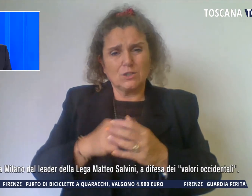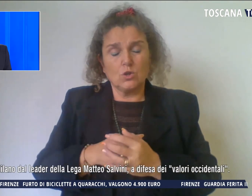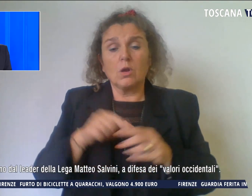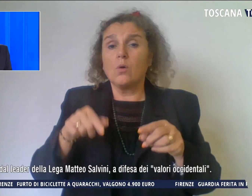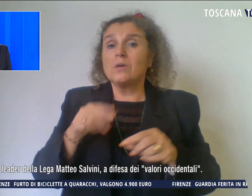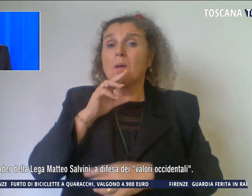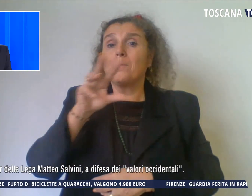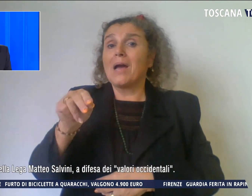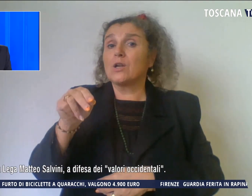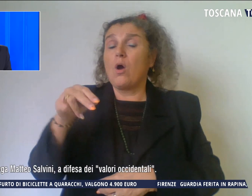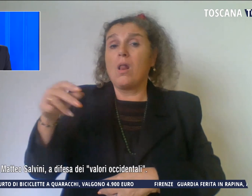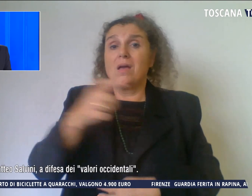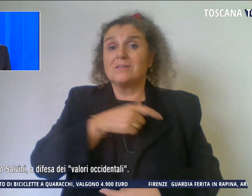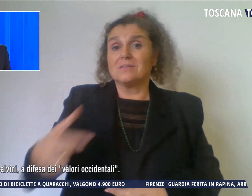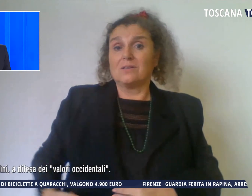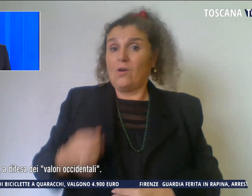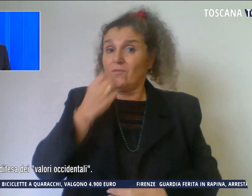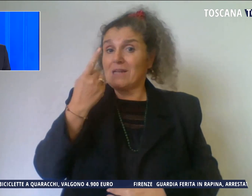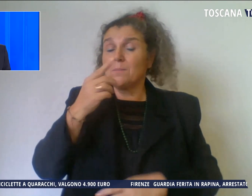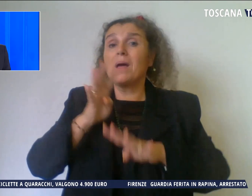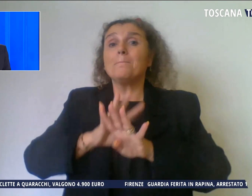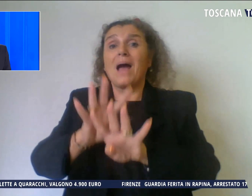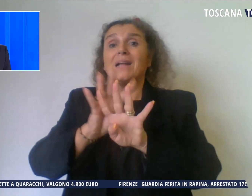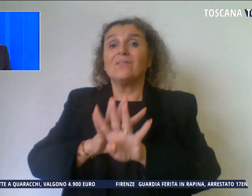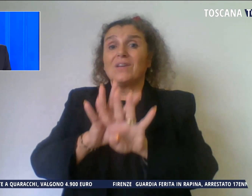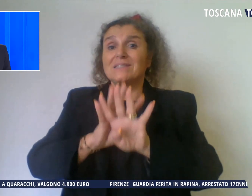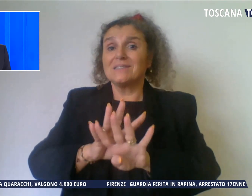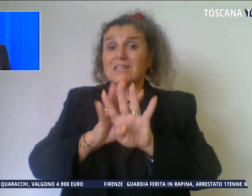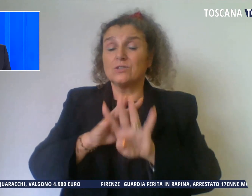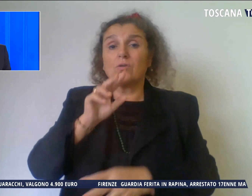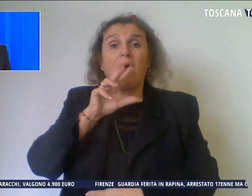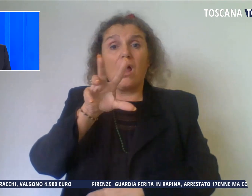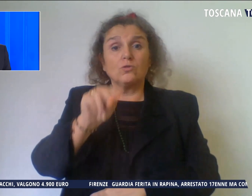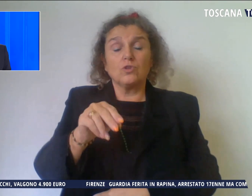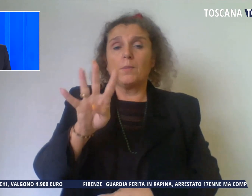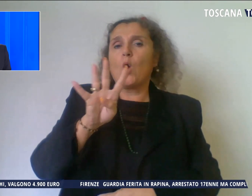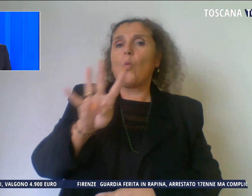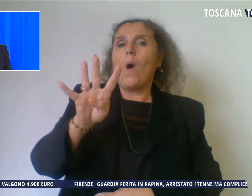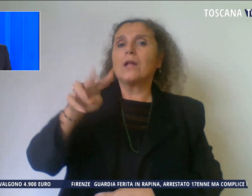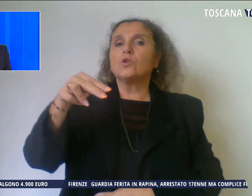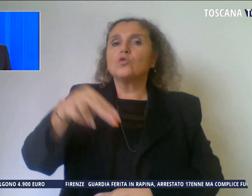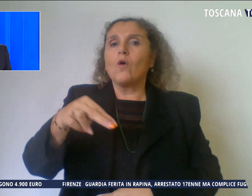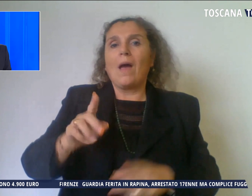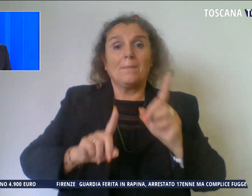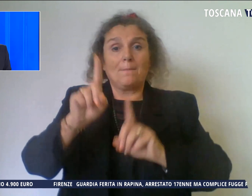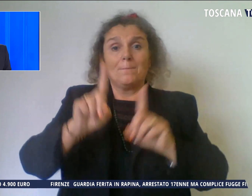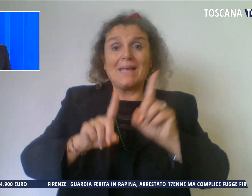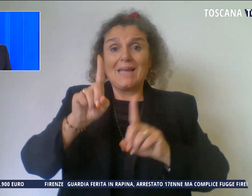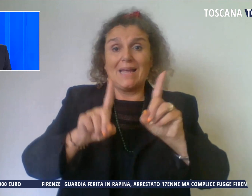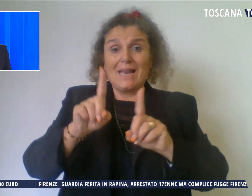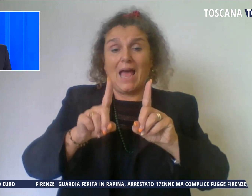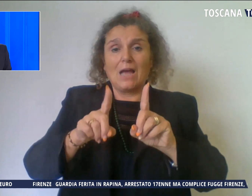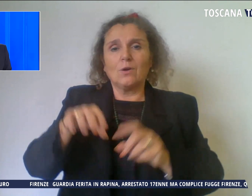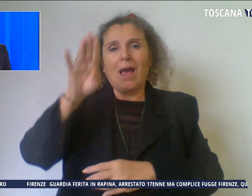a proposito della manifestazione annunciata per il 4 novembre a Milano dal leader della Lega